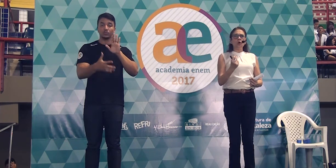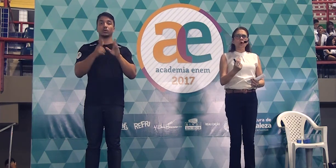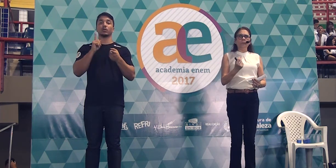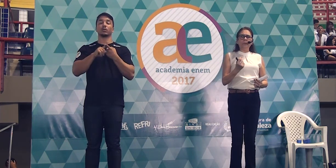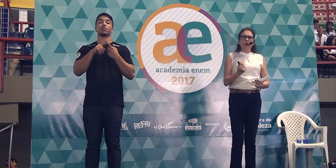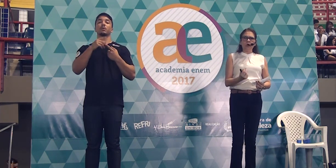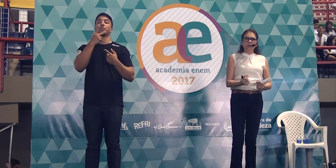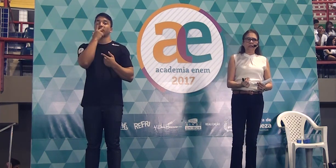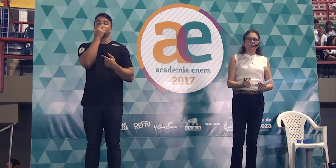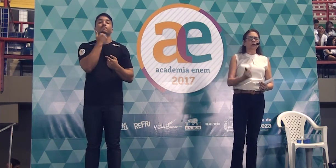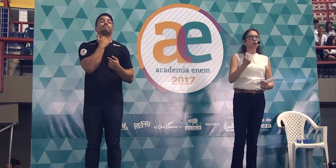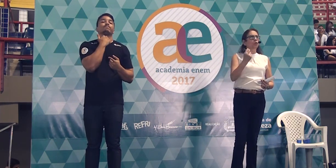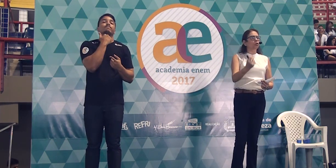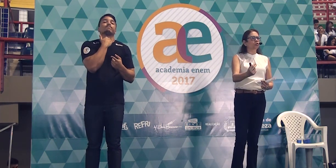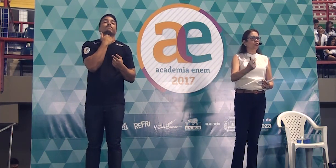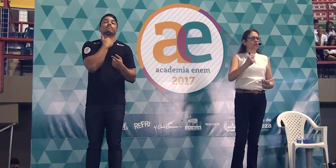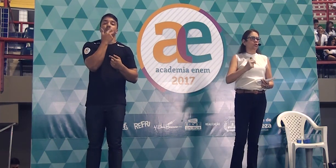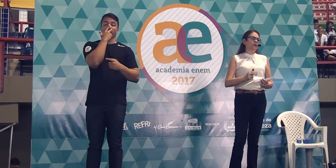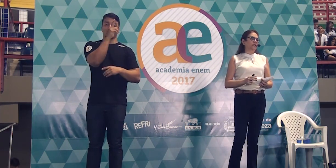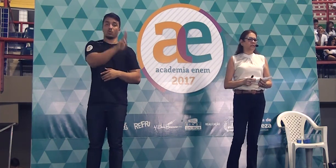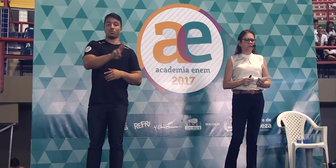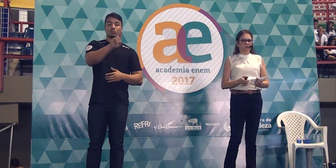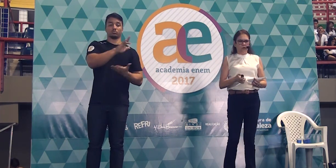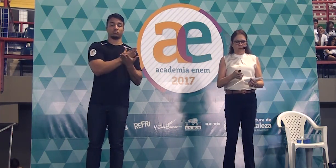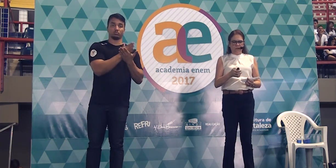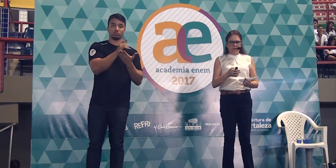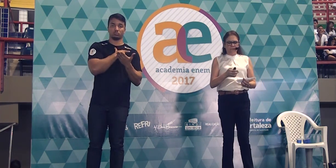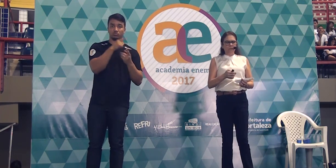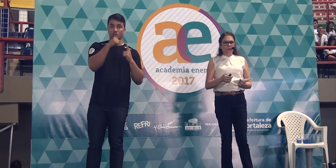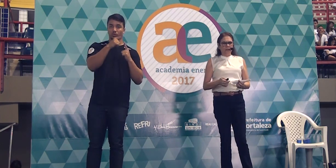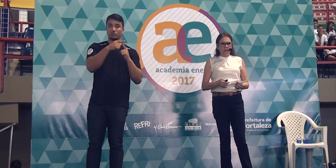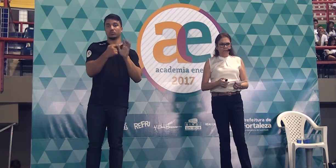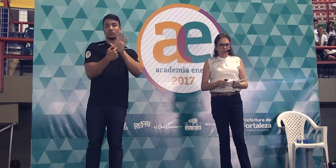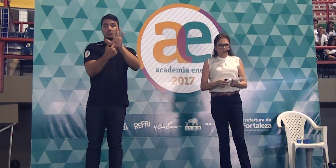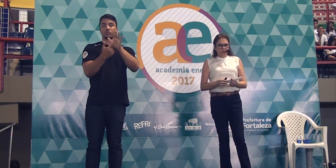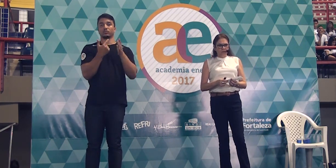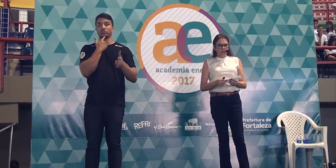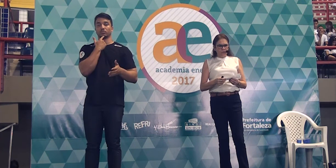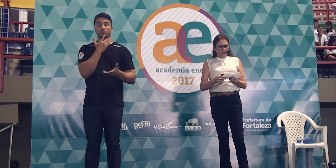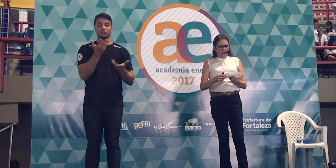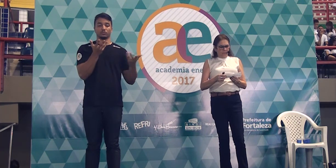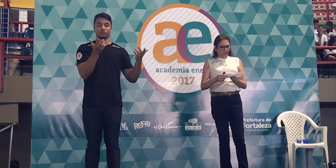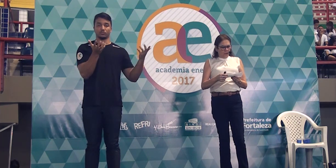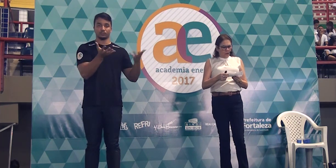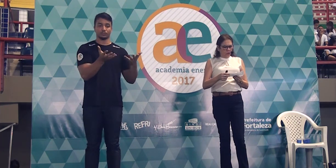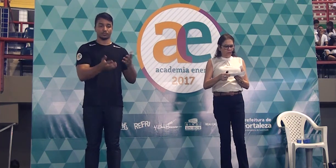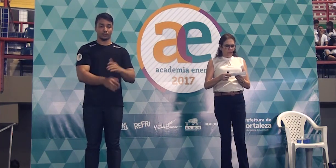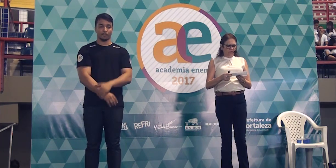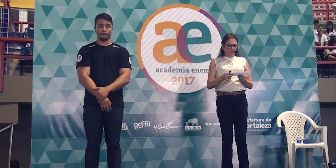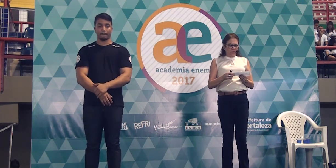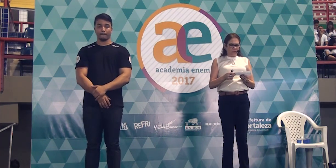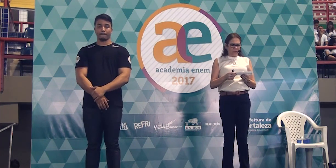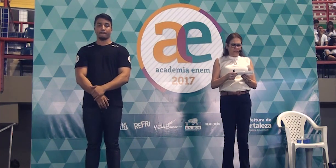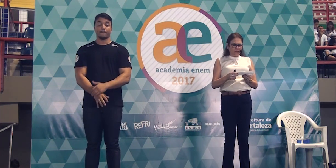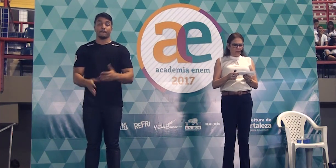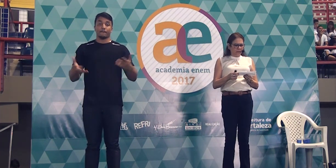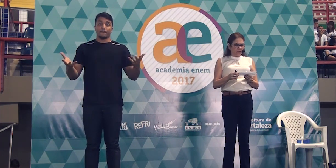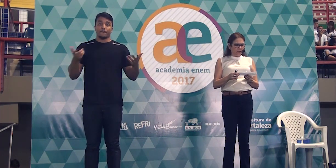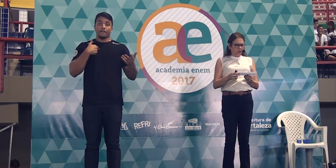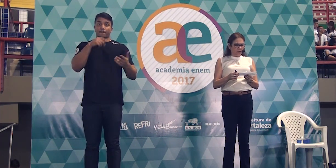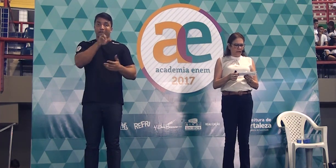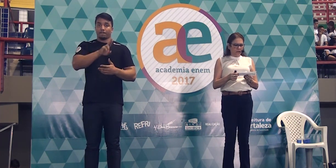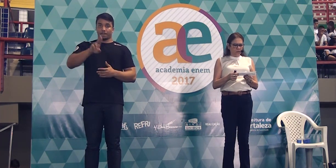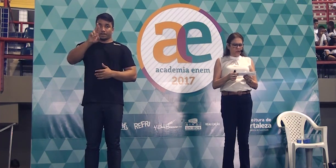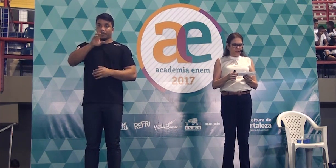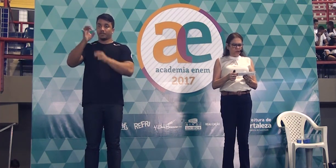ele não comporta o uso de uma dessas formas. Então, vamos lá. Como devemos usar de